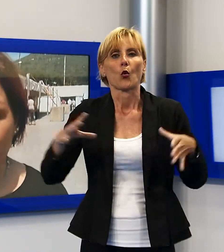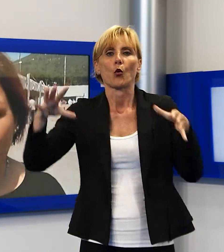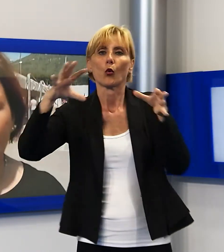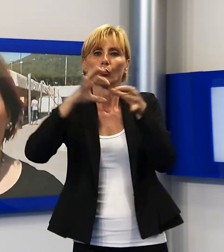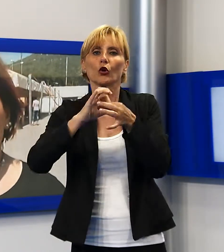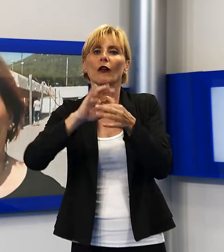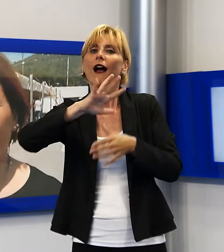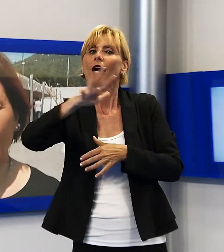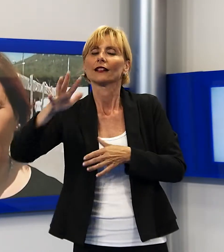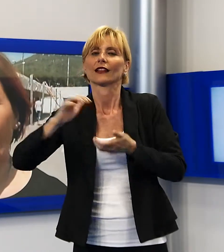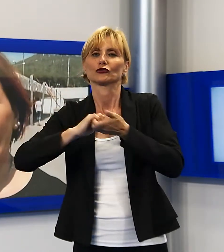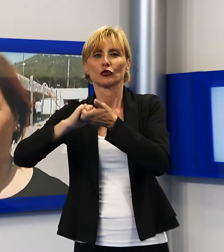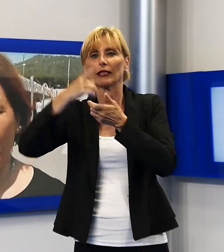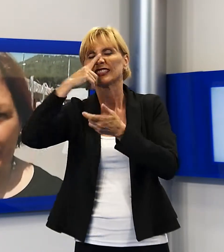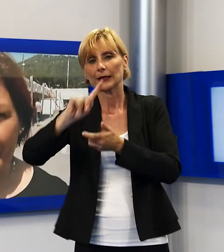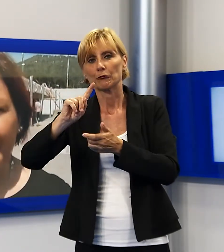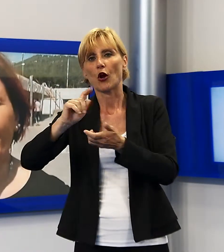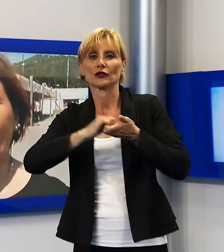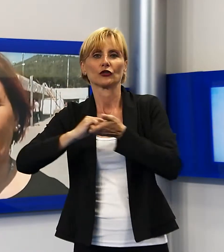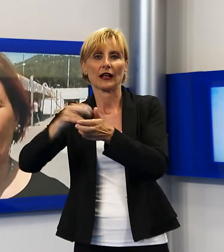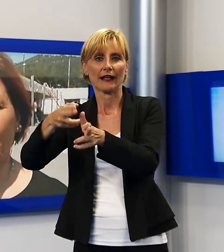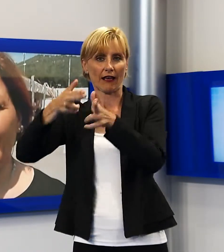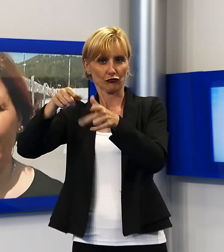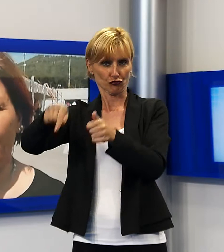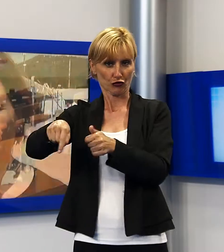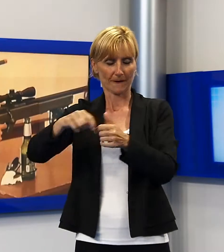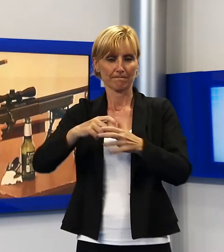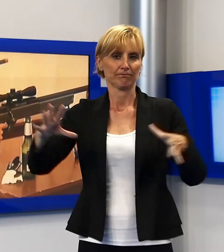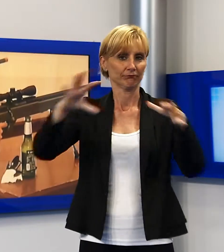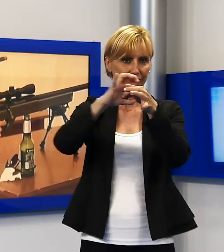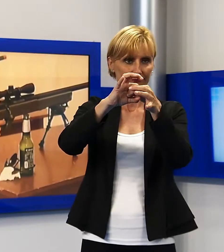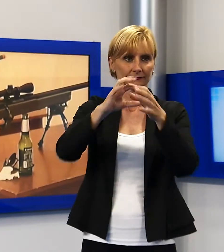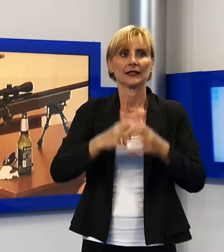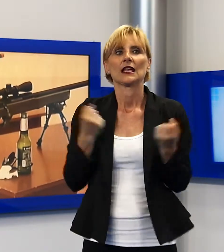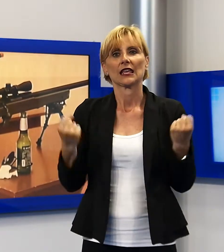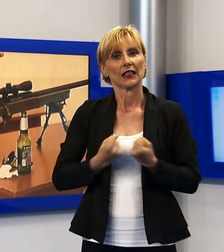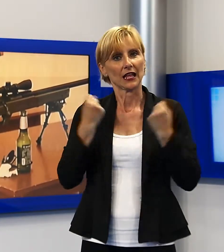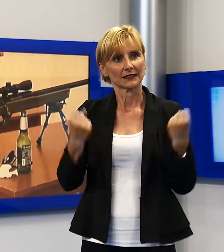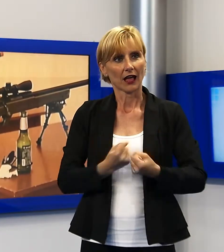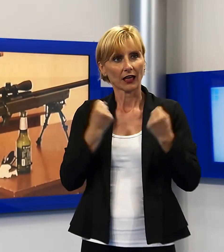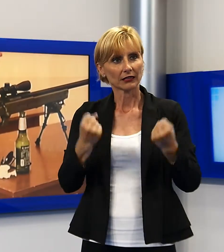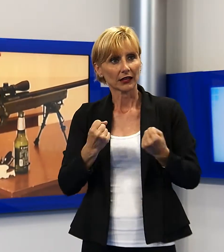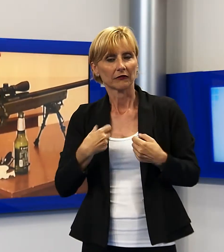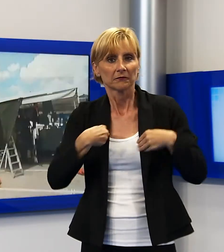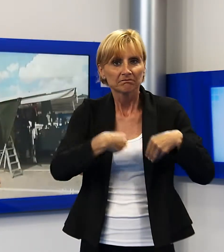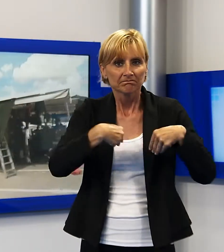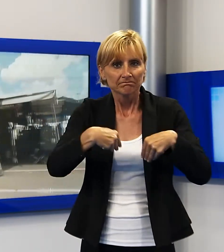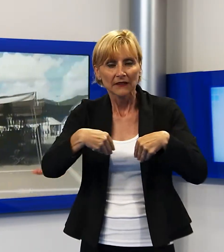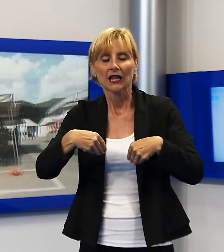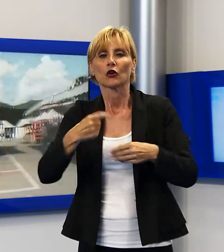un'associazione venatoria che rientra nel Caccia Village. All'iniziativa hanno partecipato tutte le più importanti associazioni venatorie.